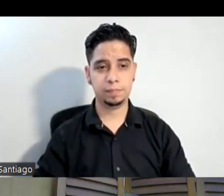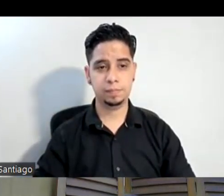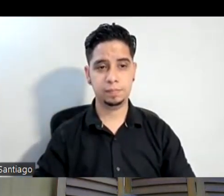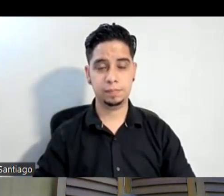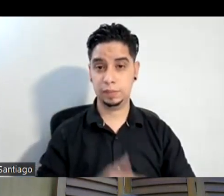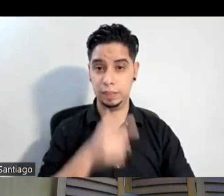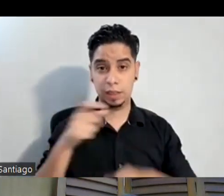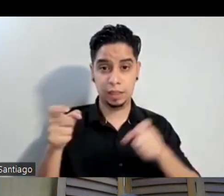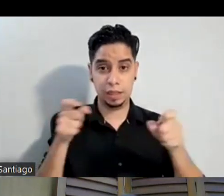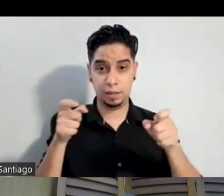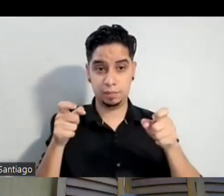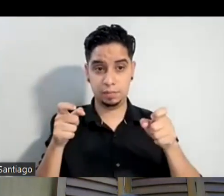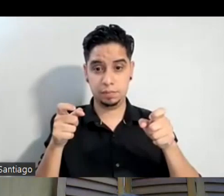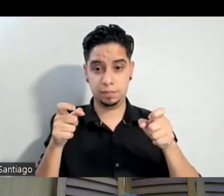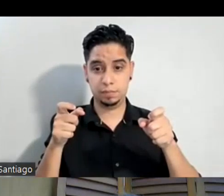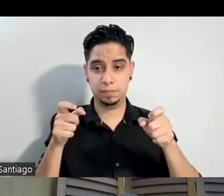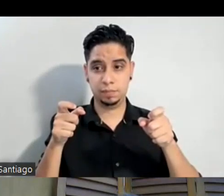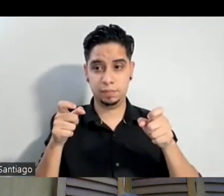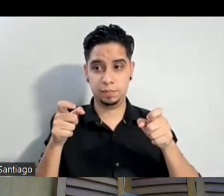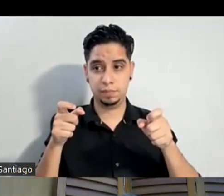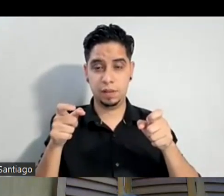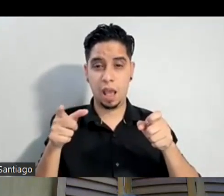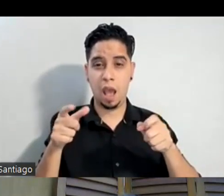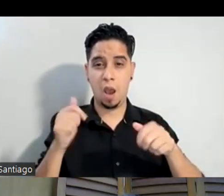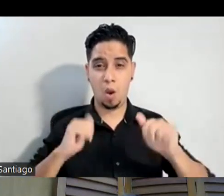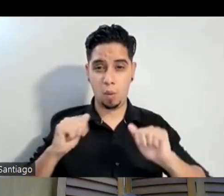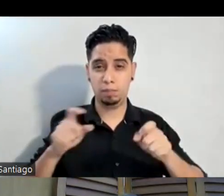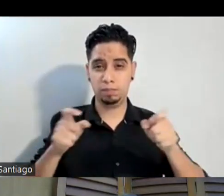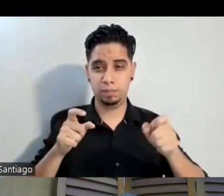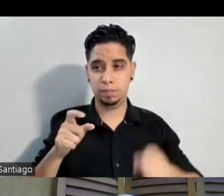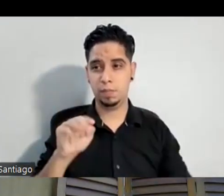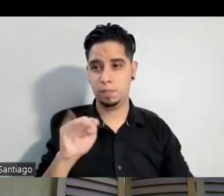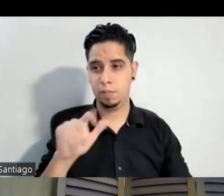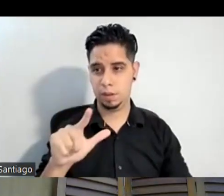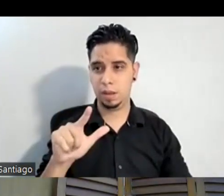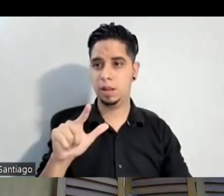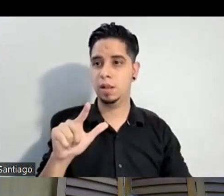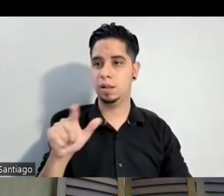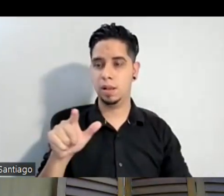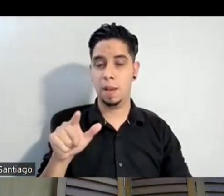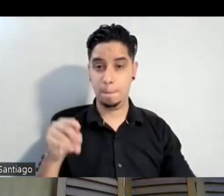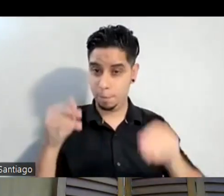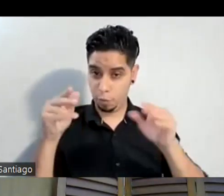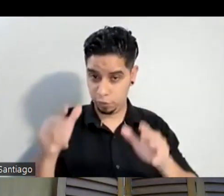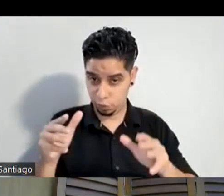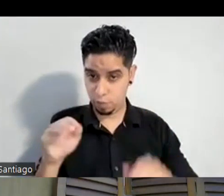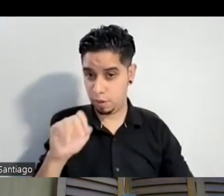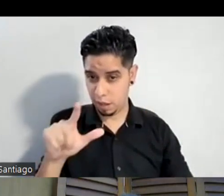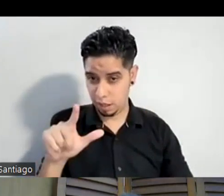José Lo la obra la dirige Miguel Vando el profesor Miguel Vando y hago el énfasis en